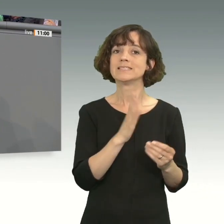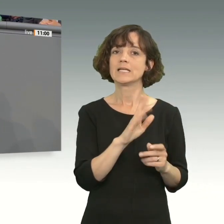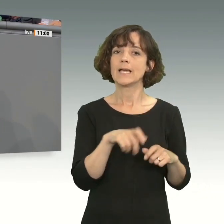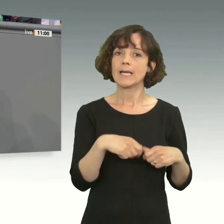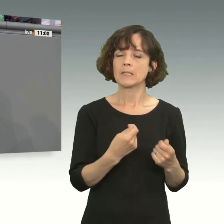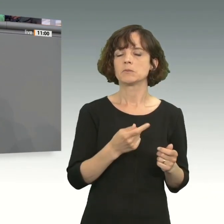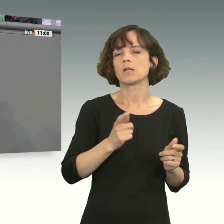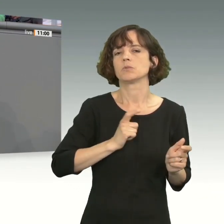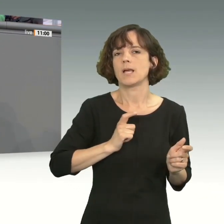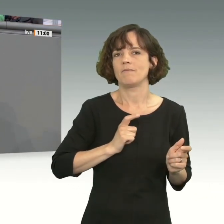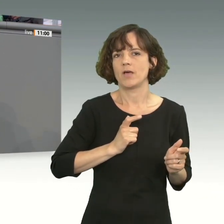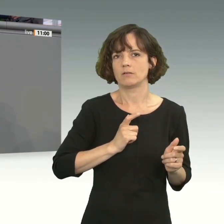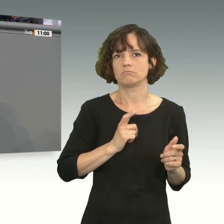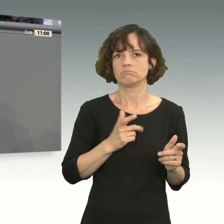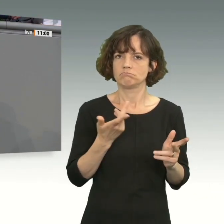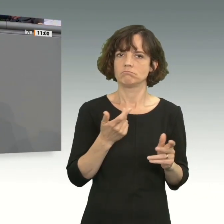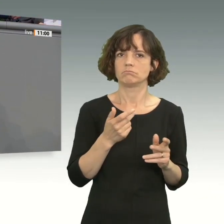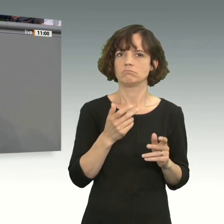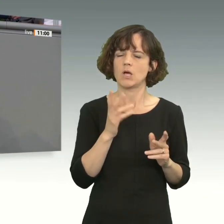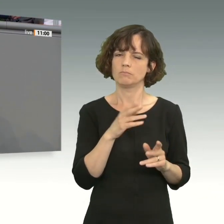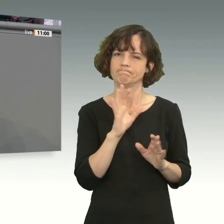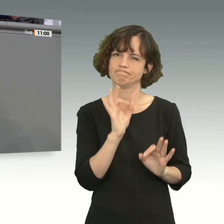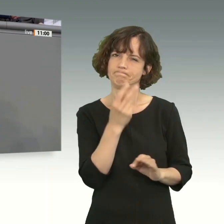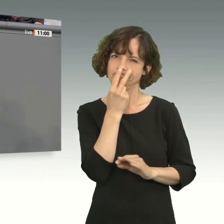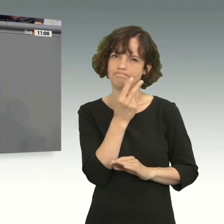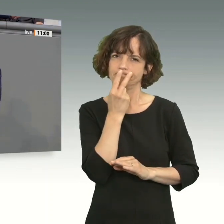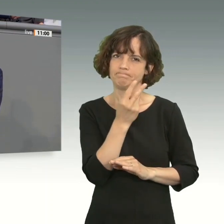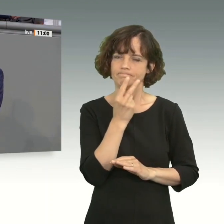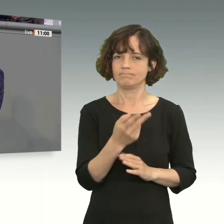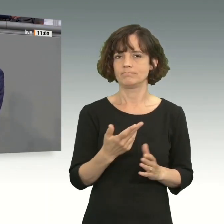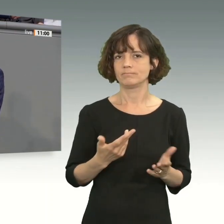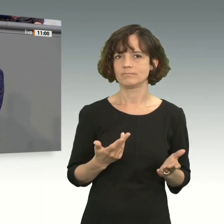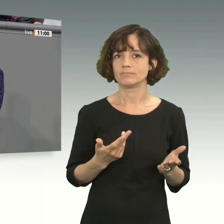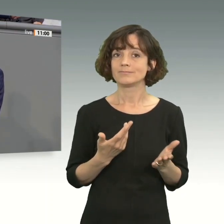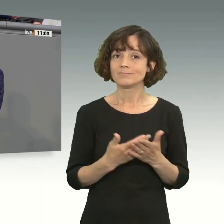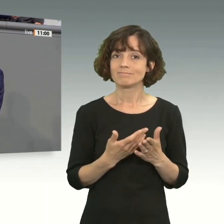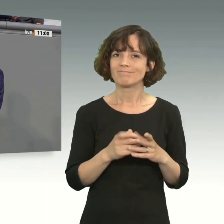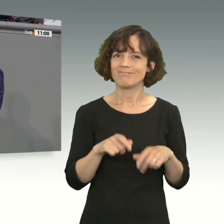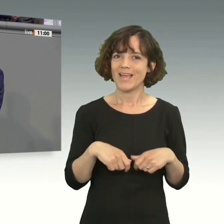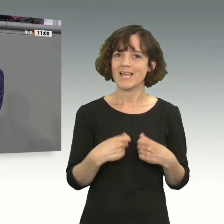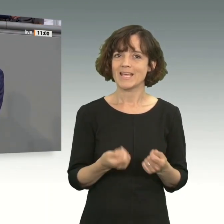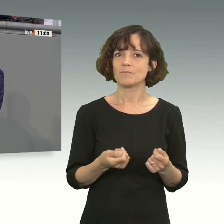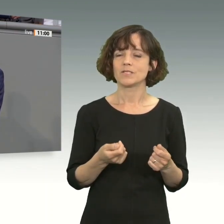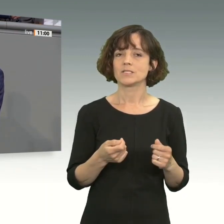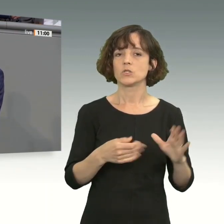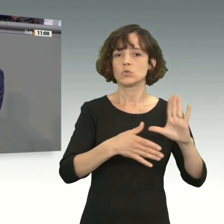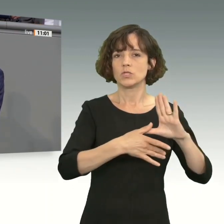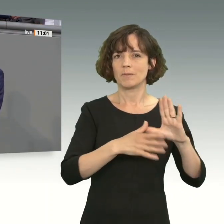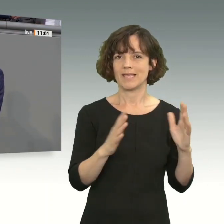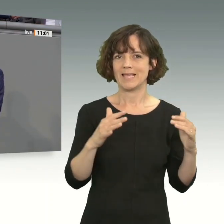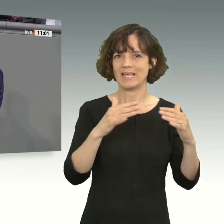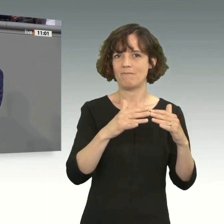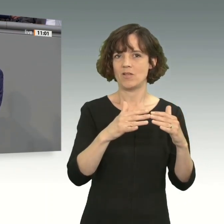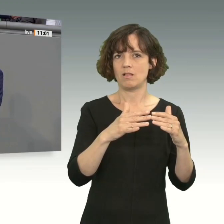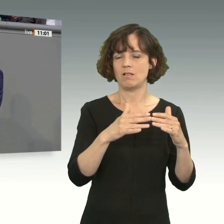abgewartet werden. Ich glaube, da sollten wir auch genau umgucken. dass es ein Ergebnis auf dem Südamerikagipfel der